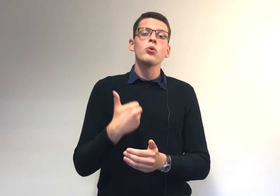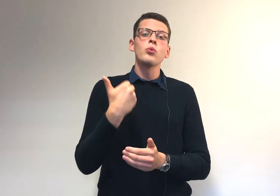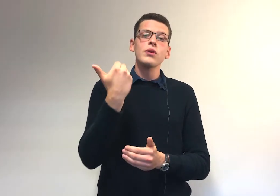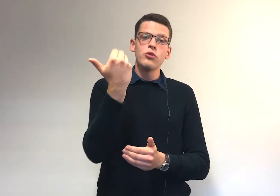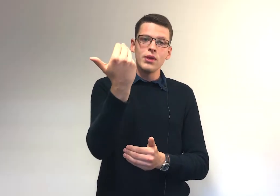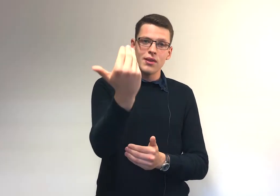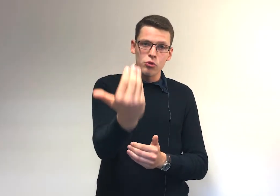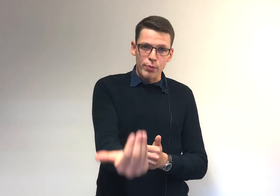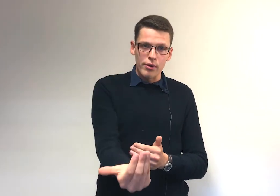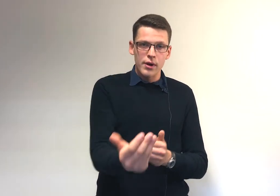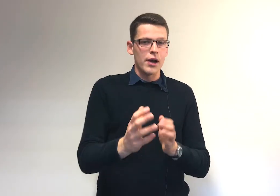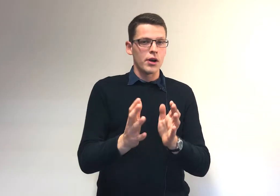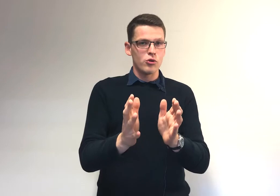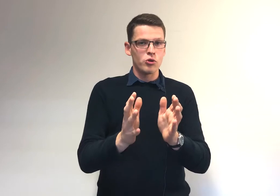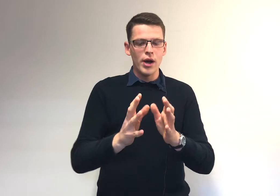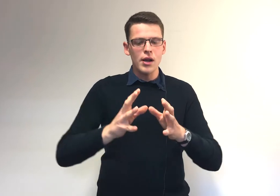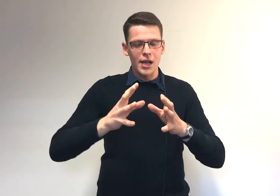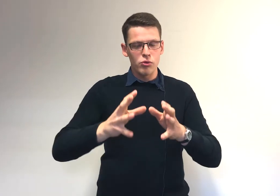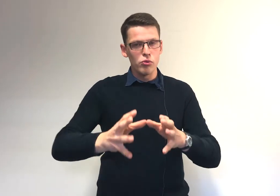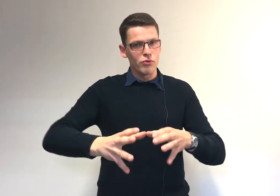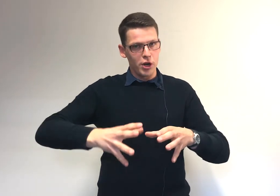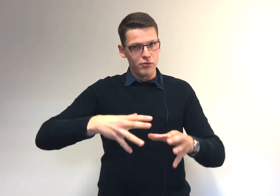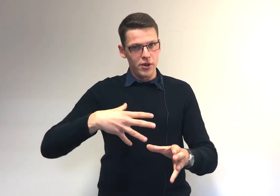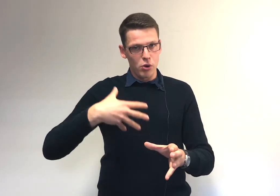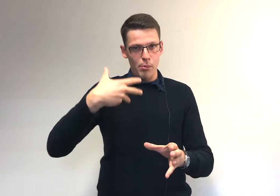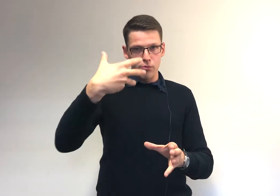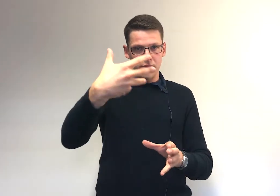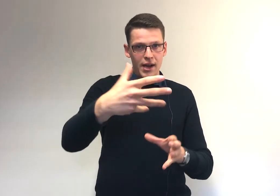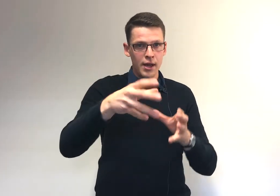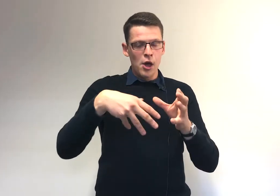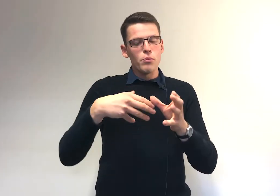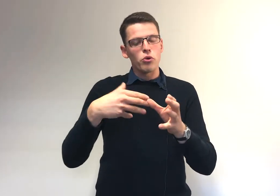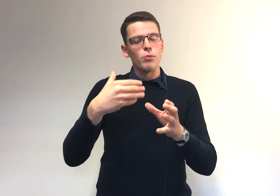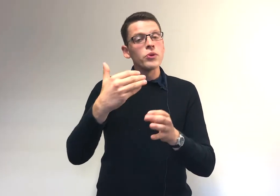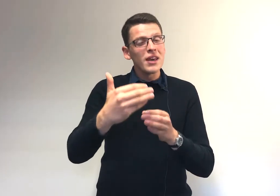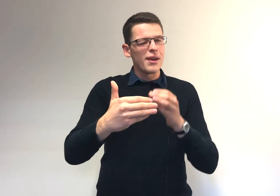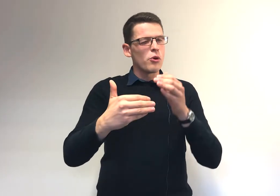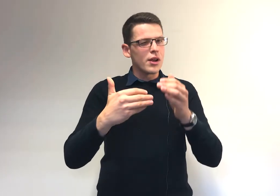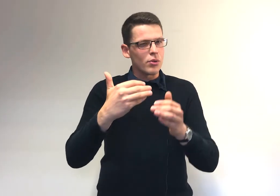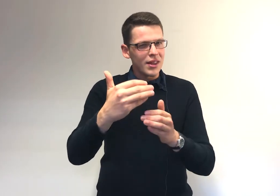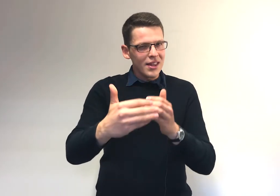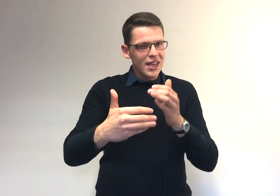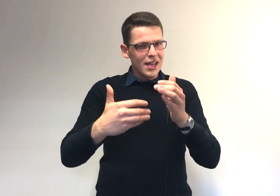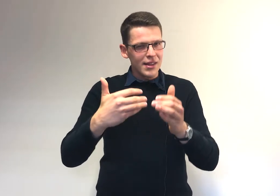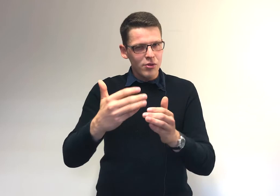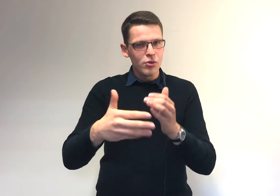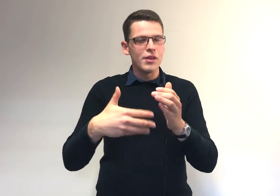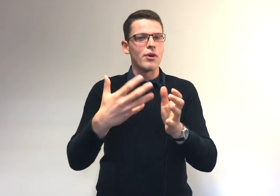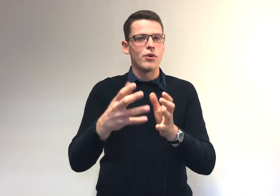constituer des supports. Alors, rassure-toi, là-dessus, on fera une vidéo un peu plus tard, pour te montrer vraiment quelles sont les techniques, les astuces qu'il faut avoir